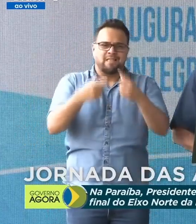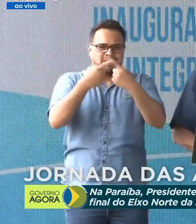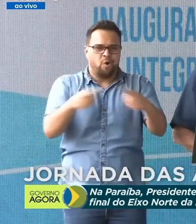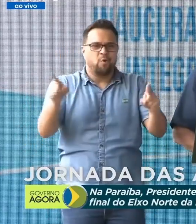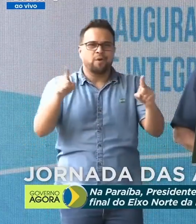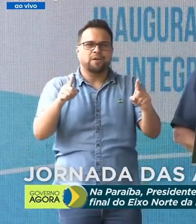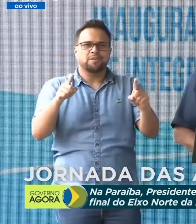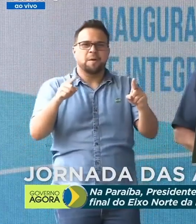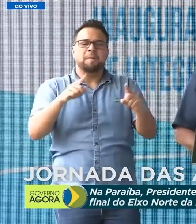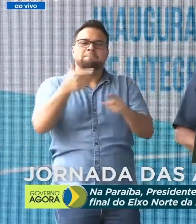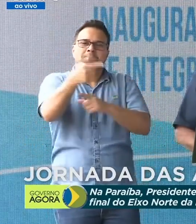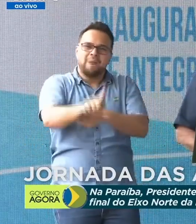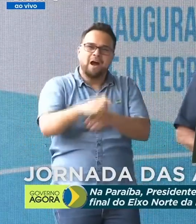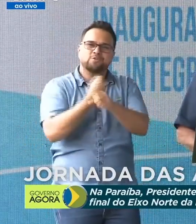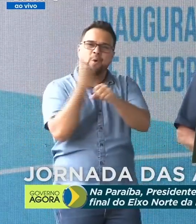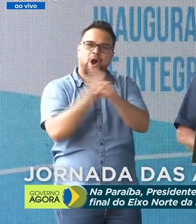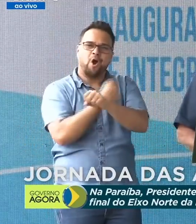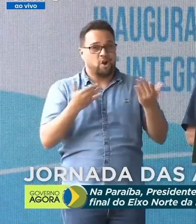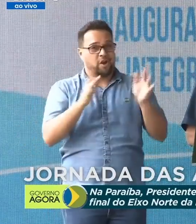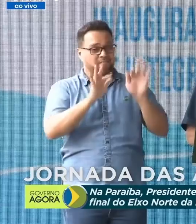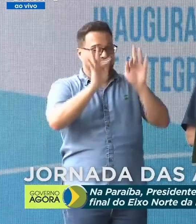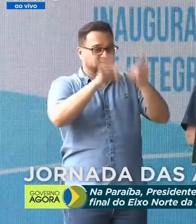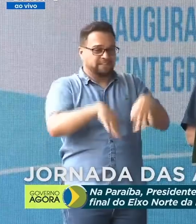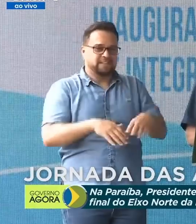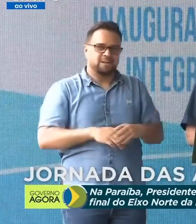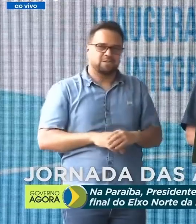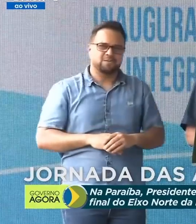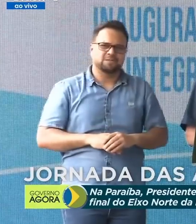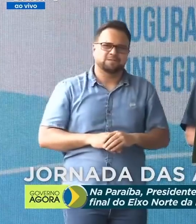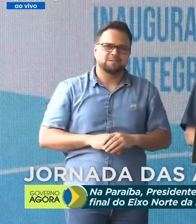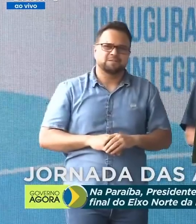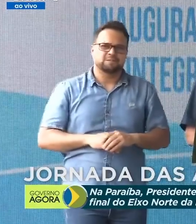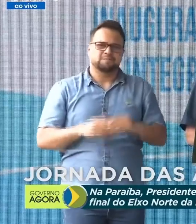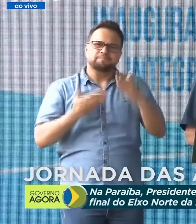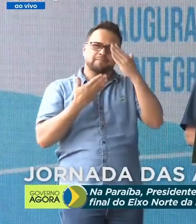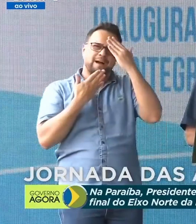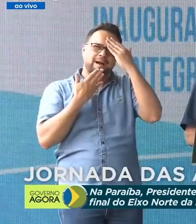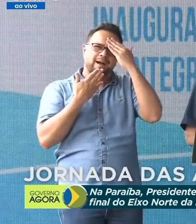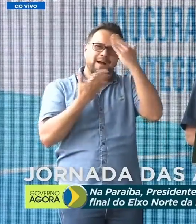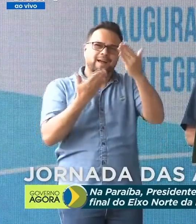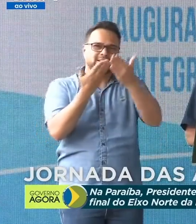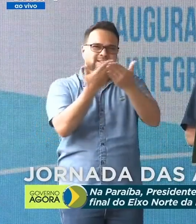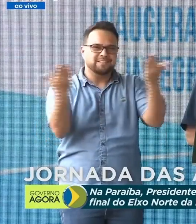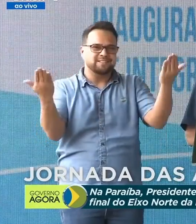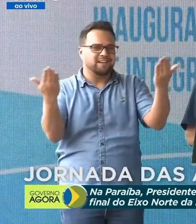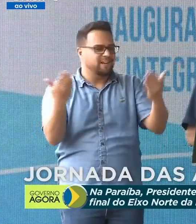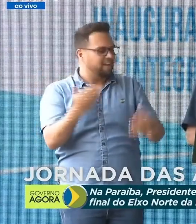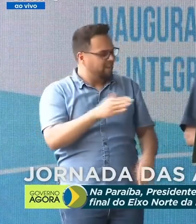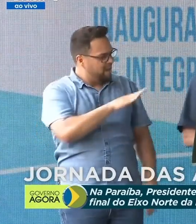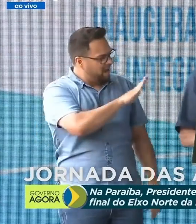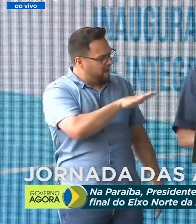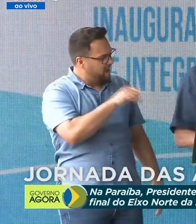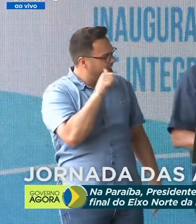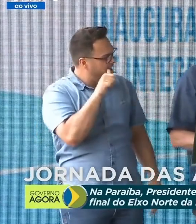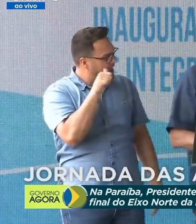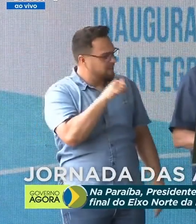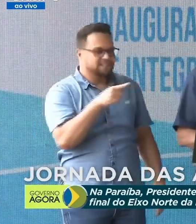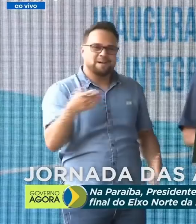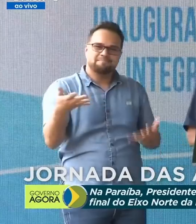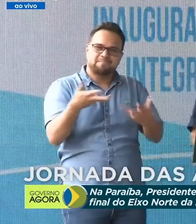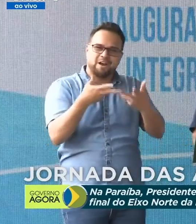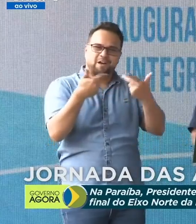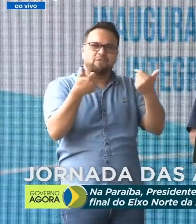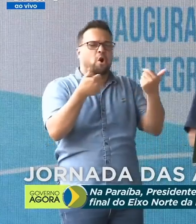trecho da transposição do São Francisco. Agradecendo a presença dessa criança maravilhosa, devidamente